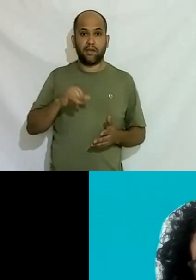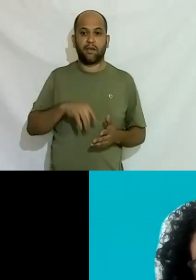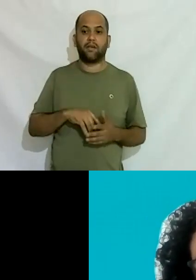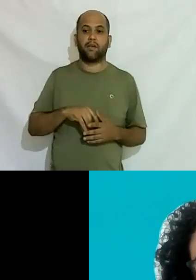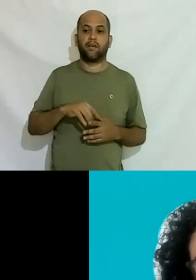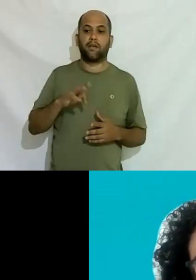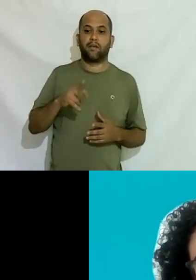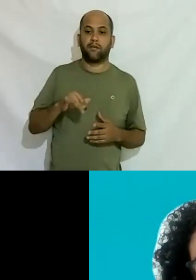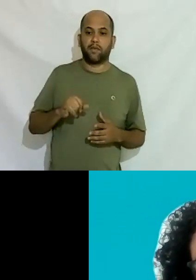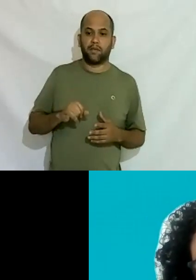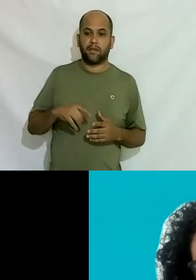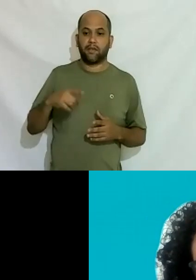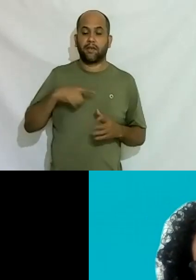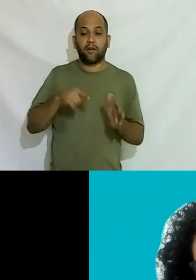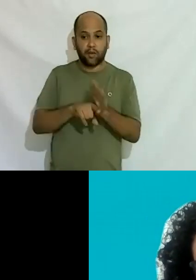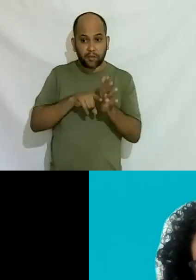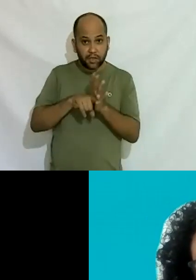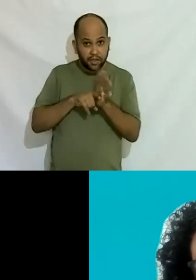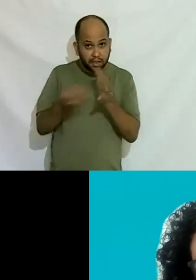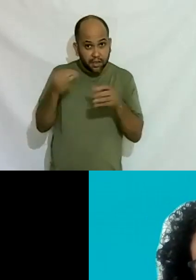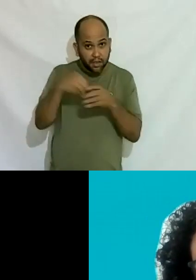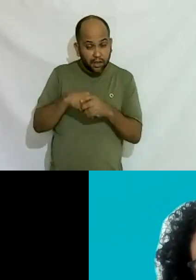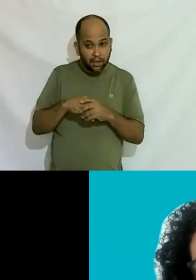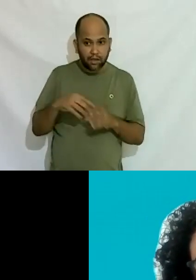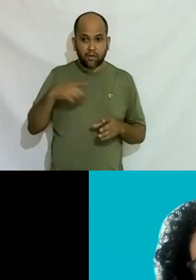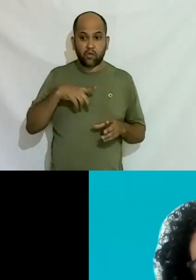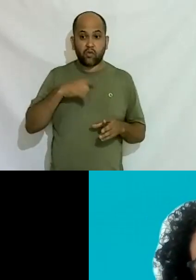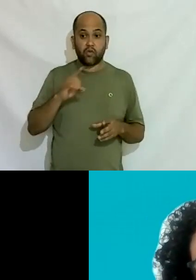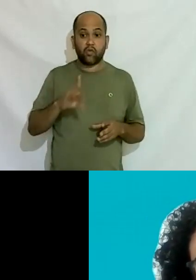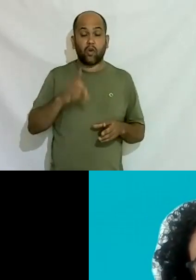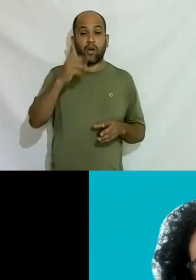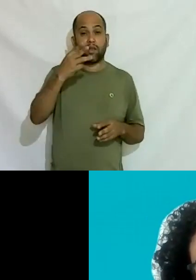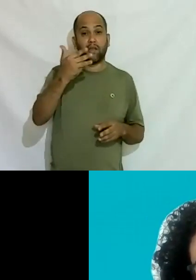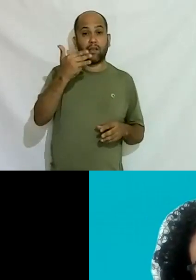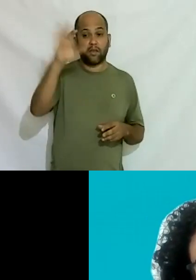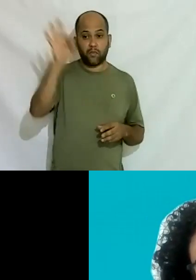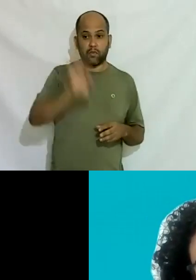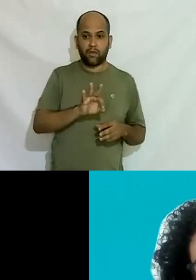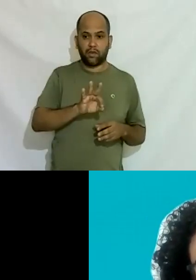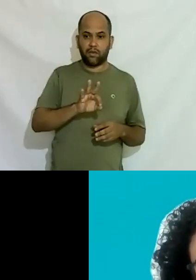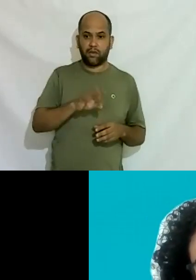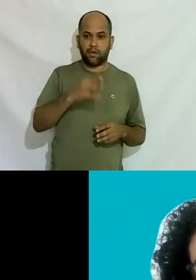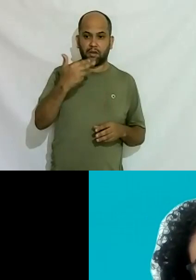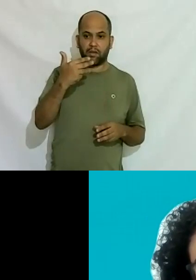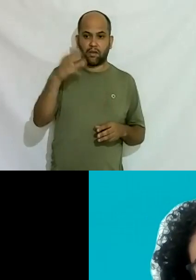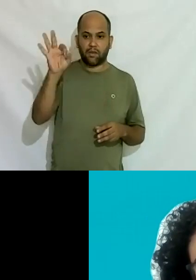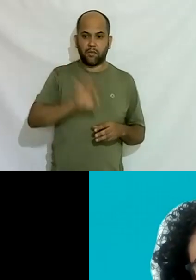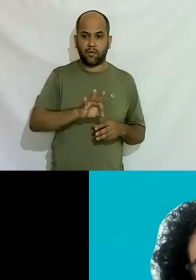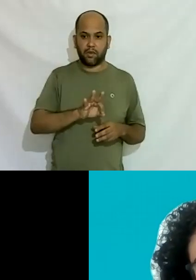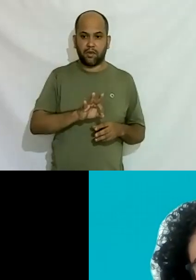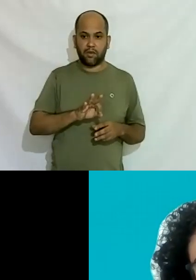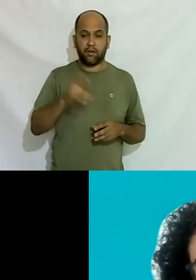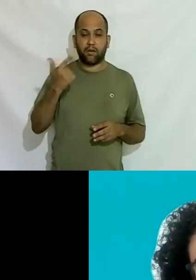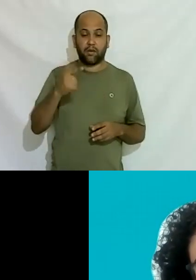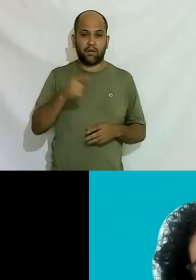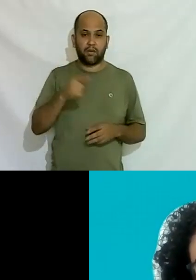lançou uma pesquisa interna deles que mostra que só 13% só 13% não tem segundo grau